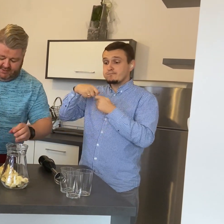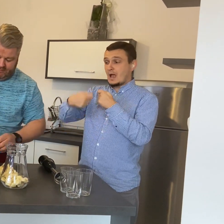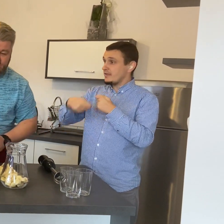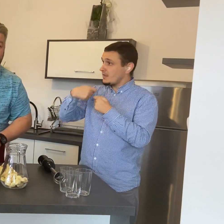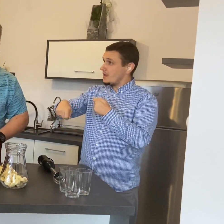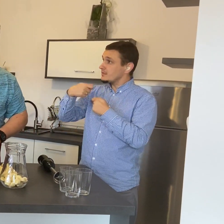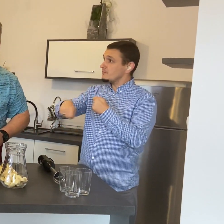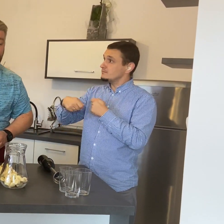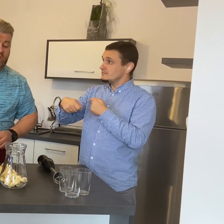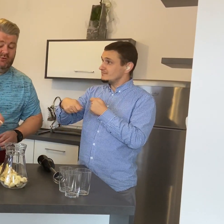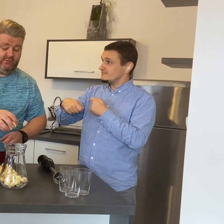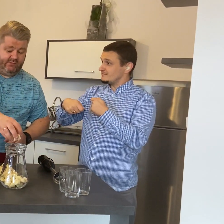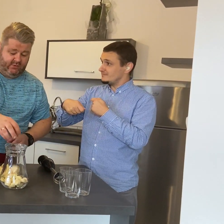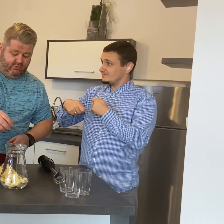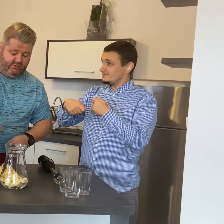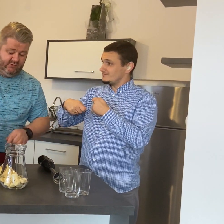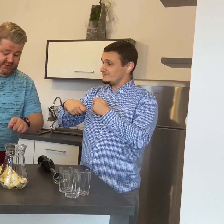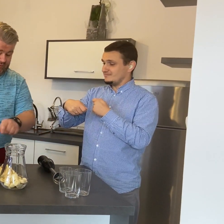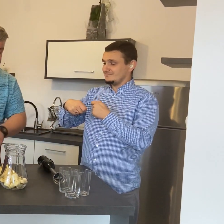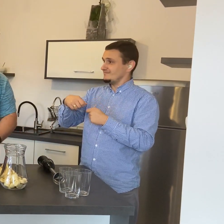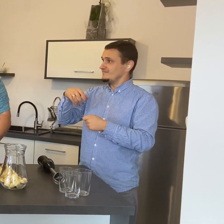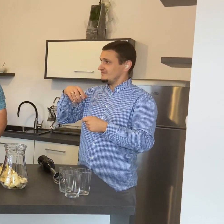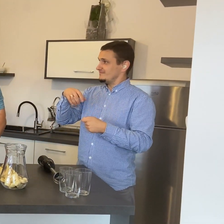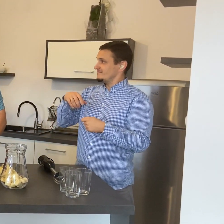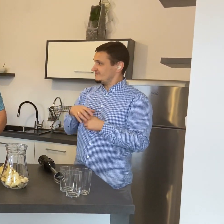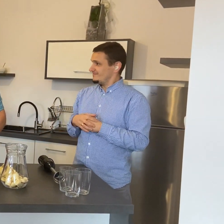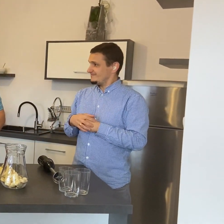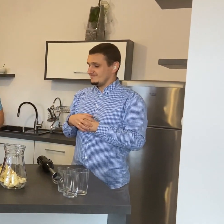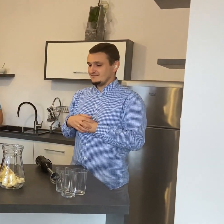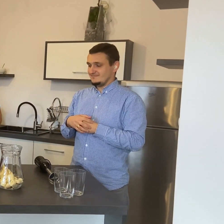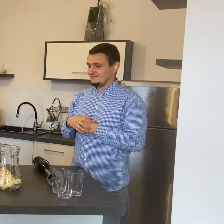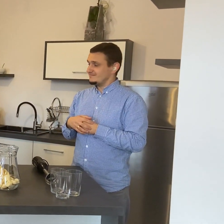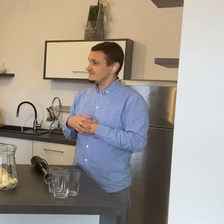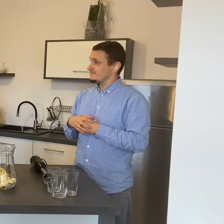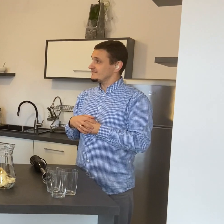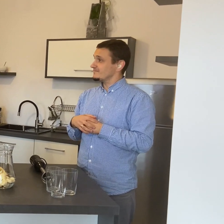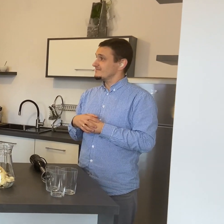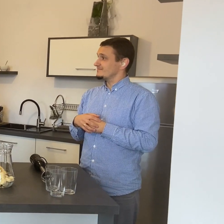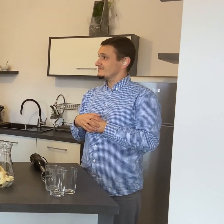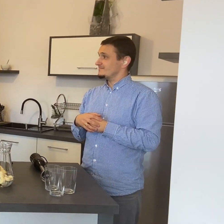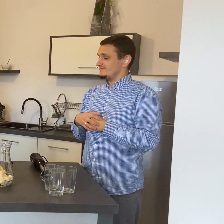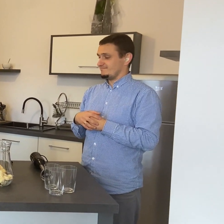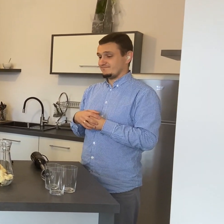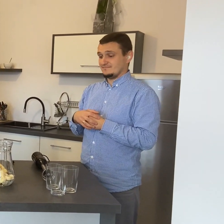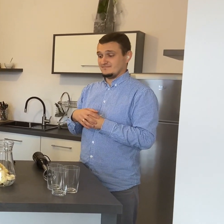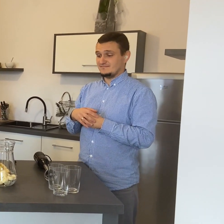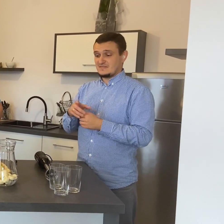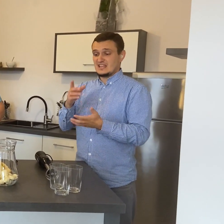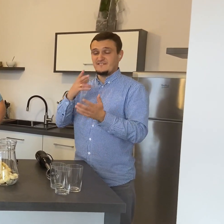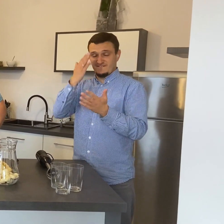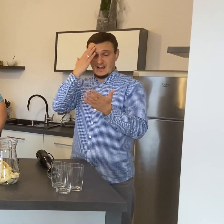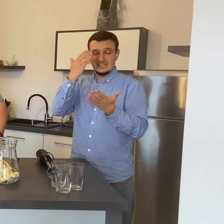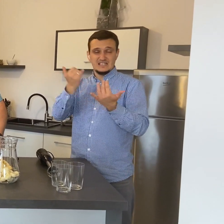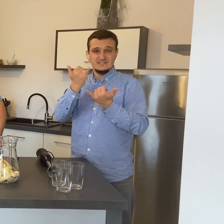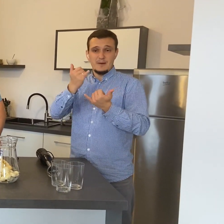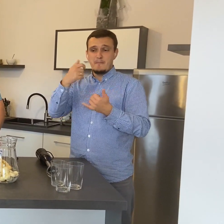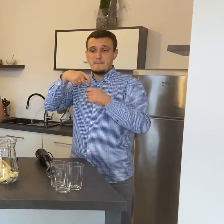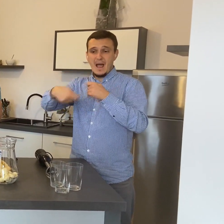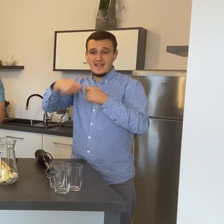każdy już to zauważył w swojej kuchni, że jak się zostawi banana na wierzchu, to po prostu ściemnieje. Dlaczego? Dlatego,